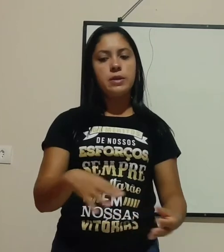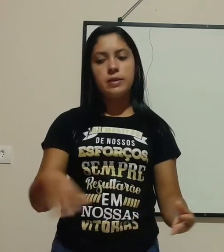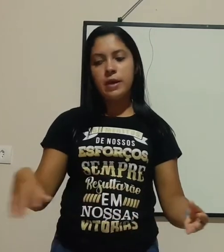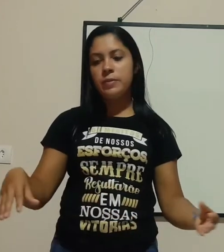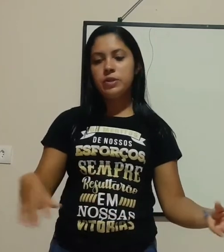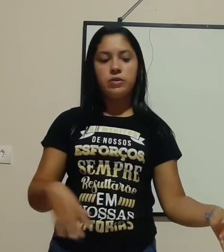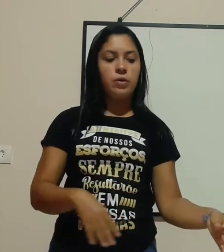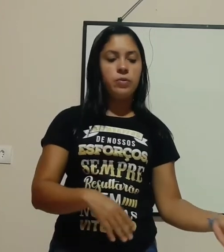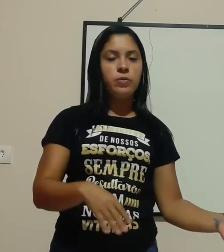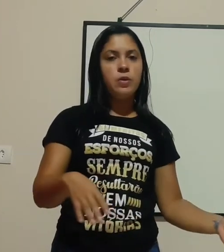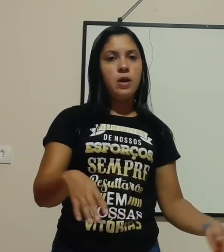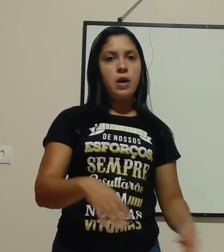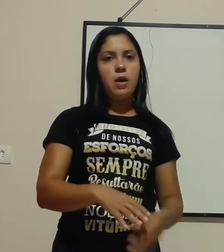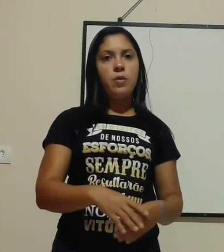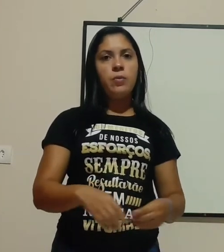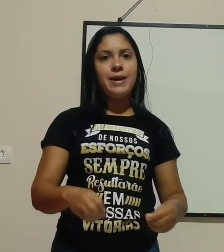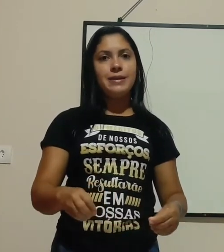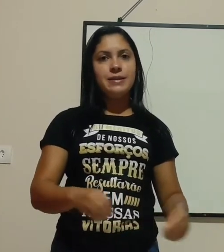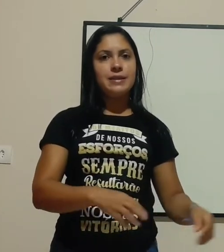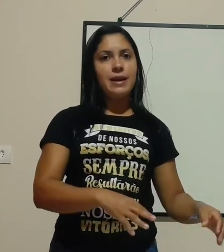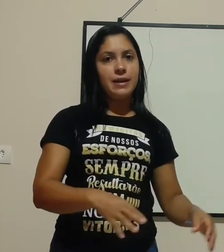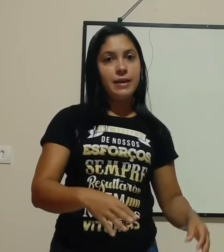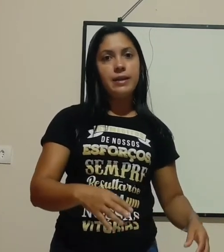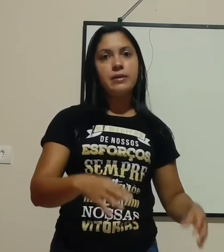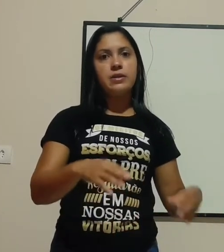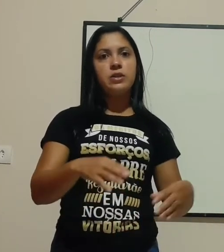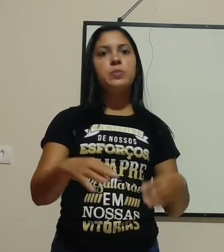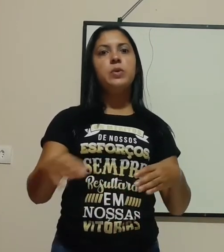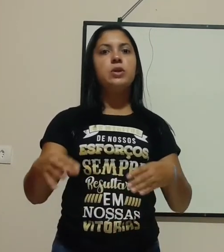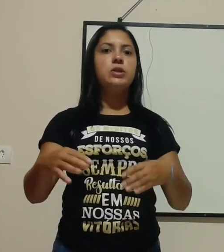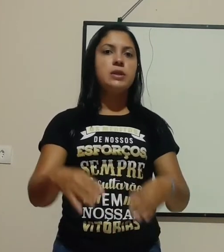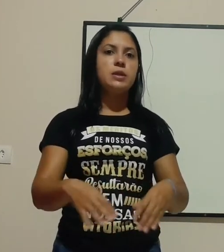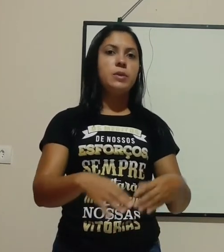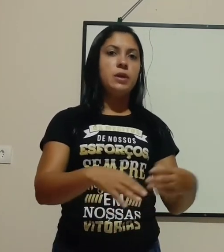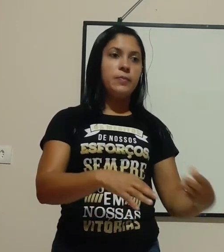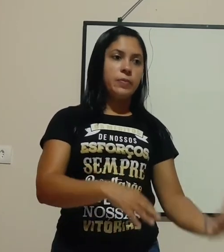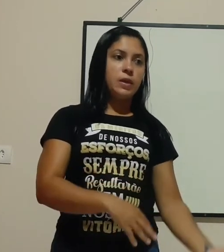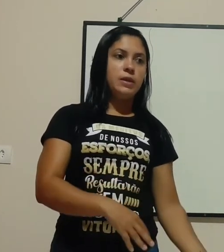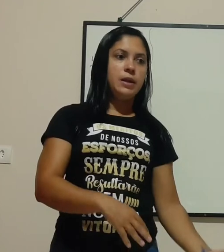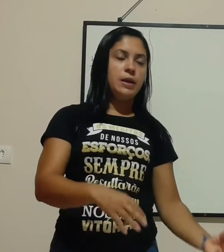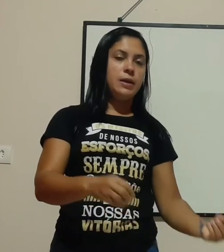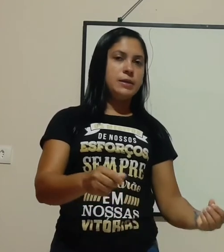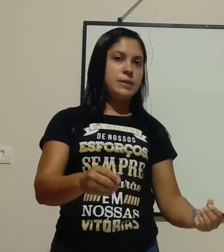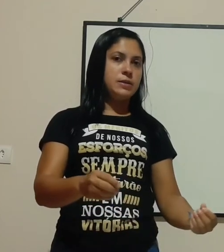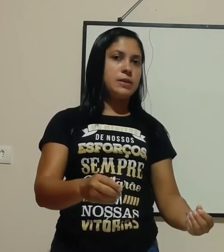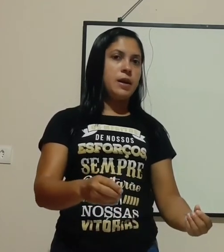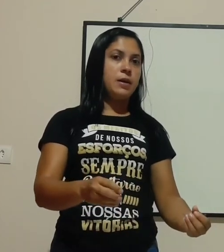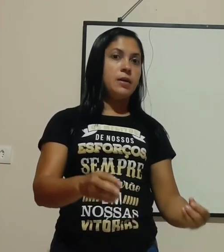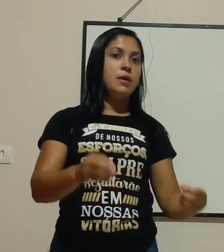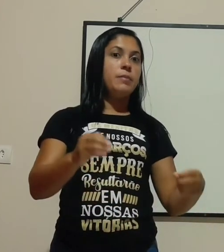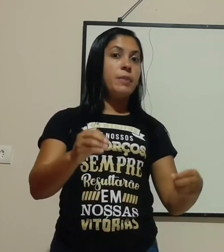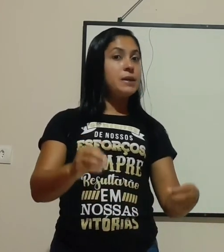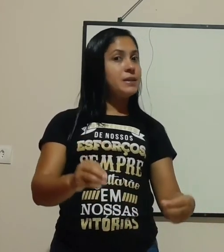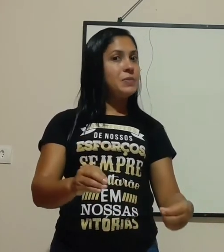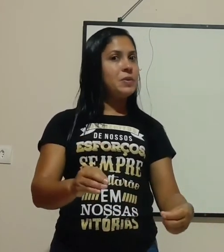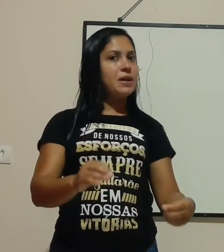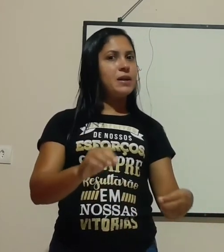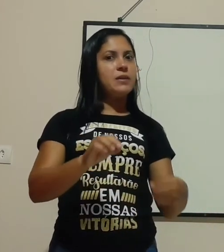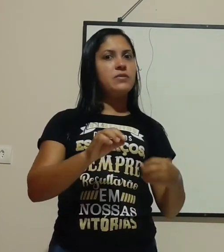estar emitida alguma descarga elétrica, a gente pode receber essa descarga. Mas, se por acaso,